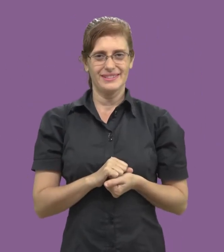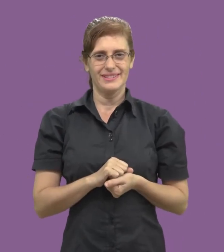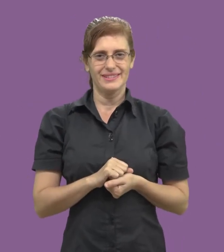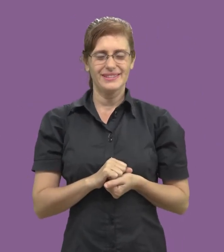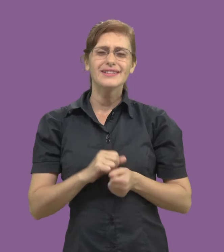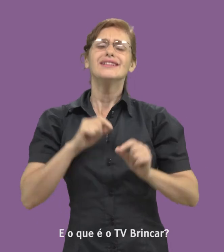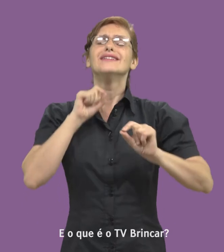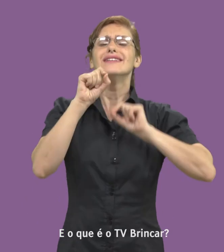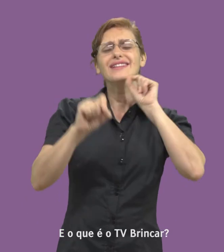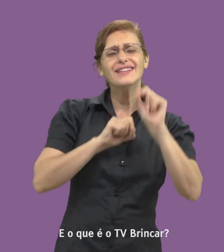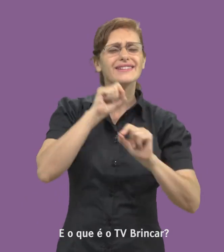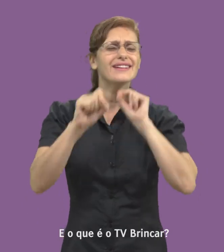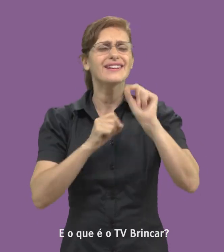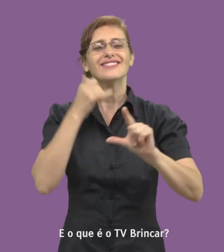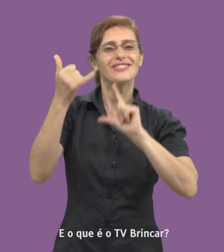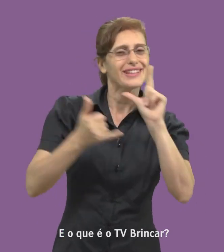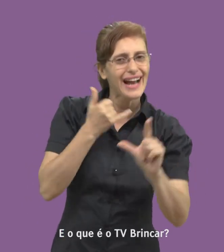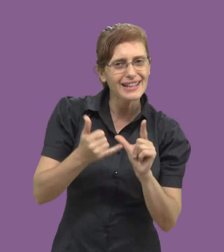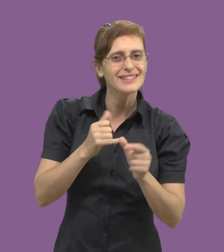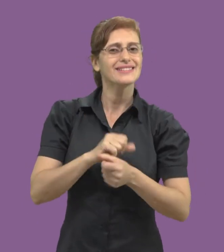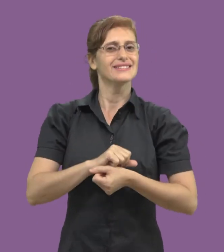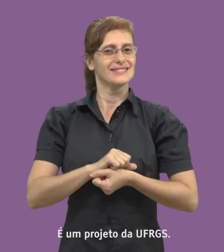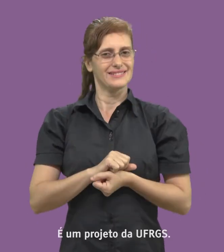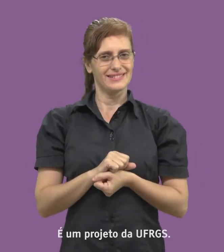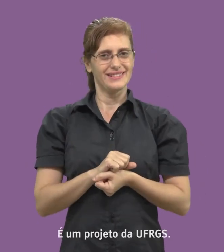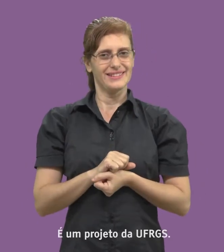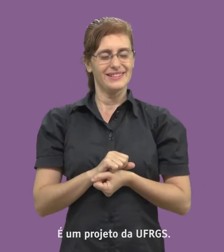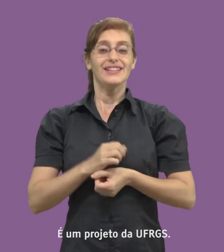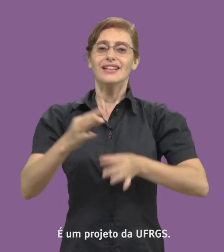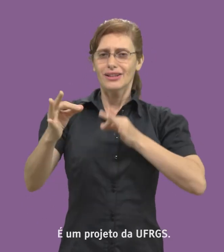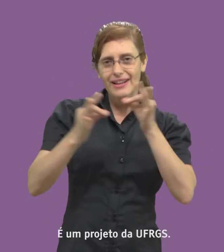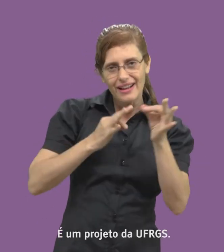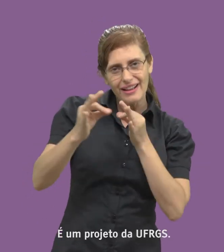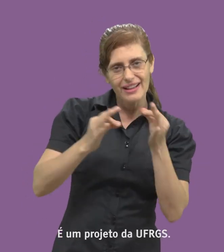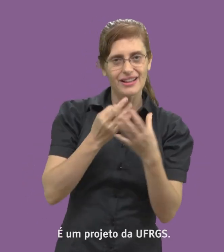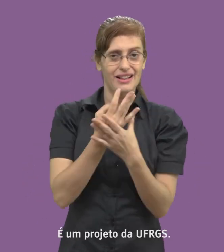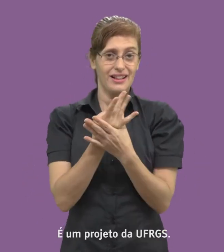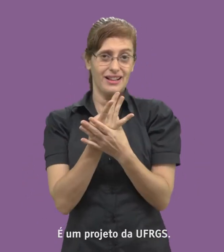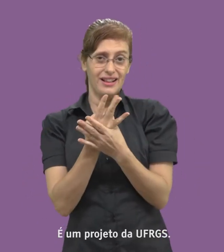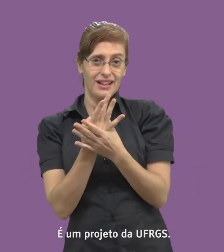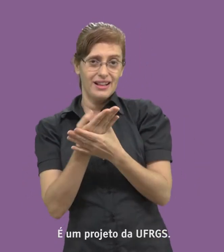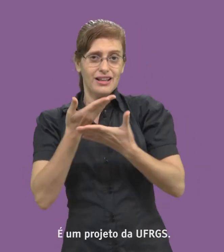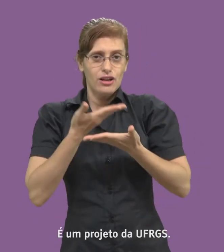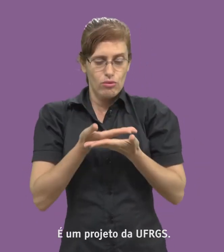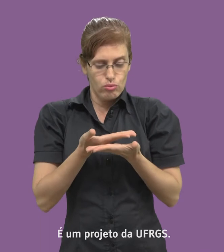E o que é o TV Brincar? É um projeto da Universidade Federal do Rio Grande do Sul.